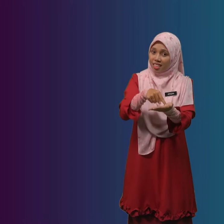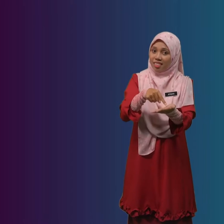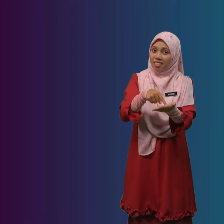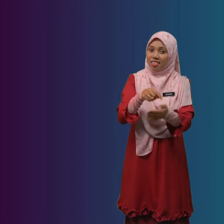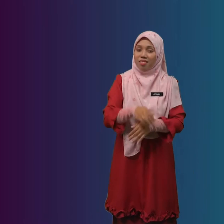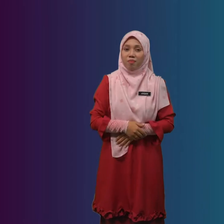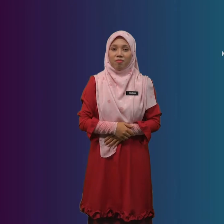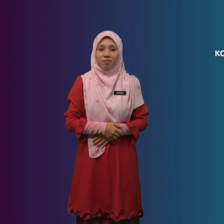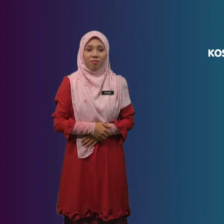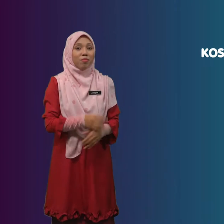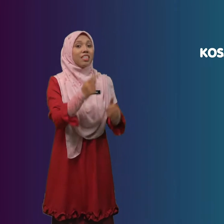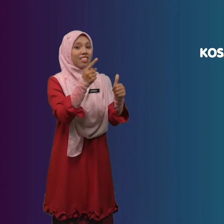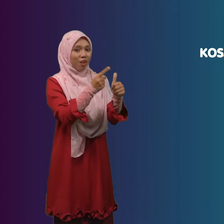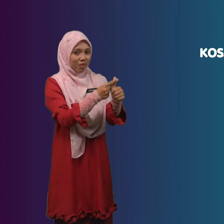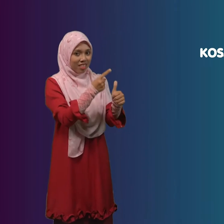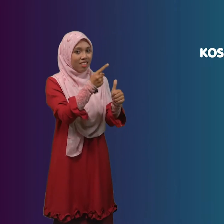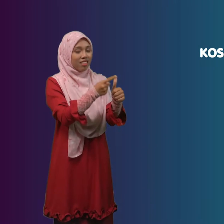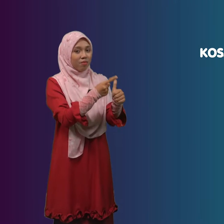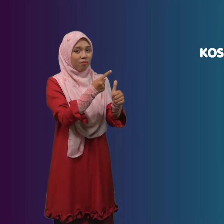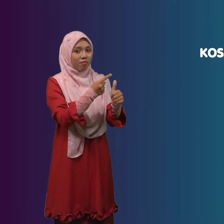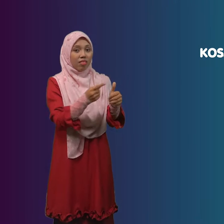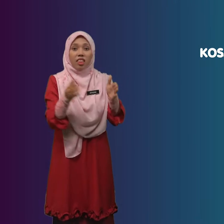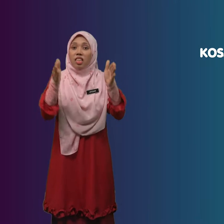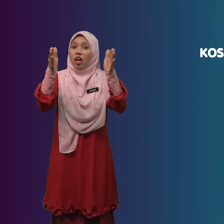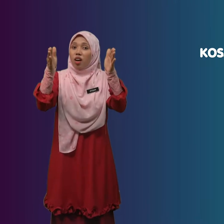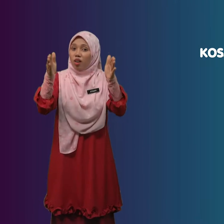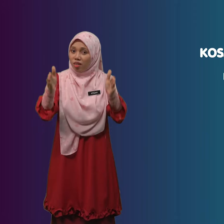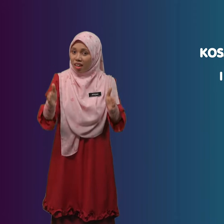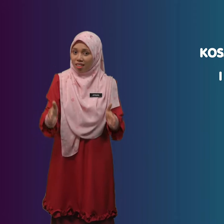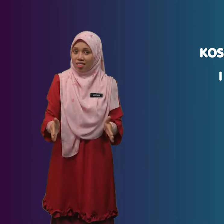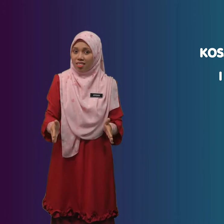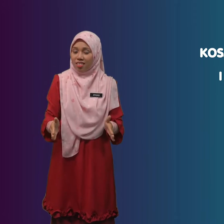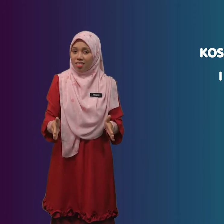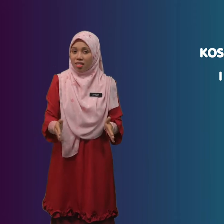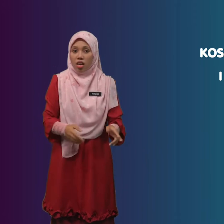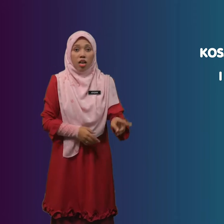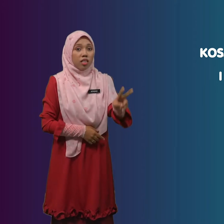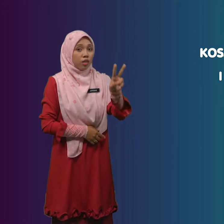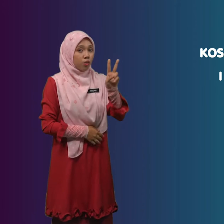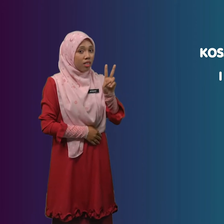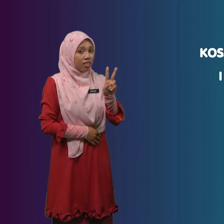Pertama Orang Kedua